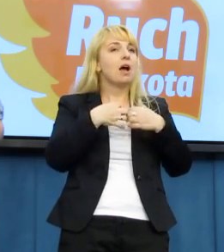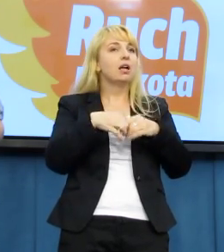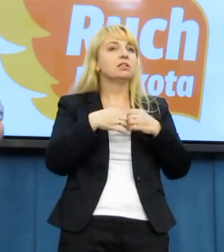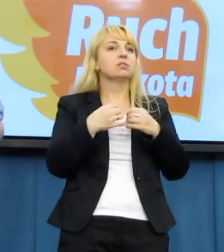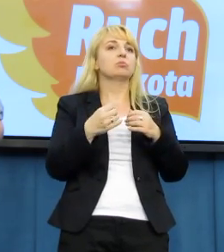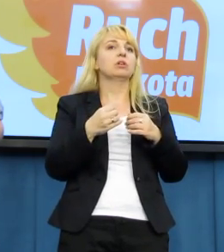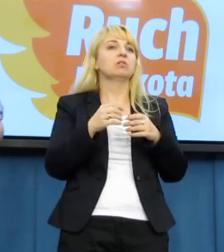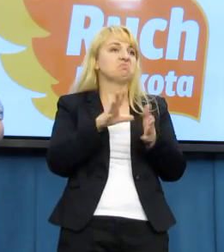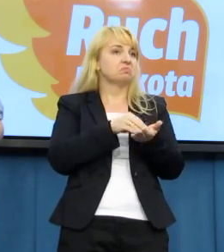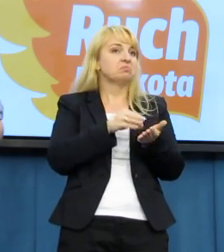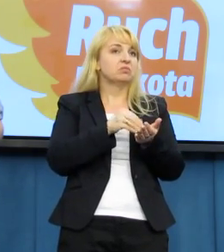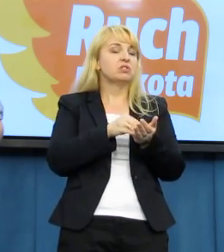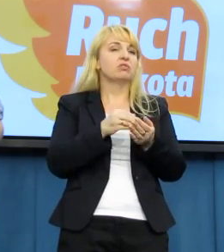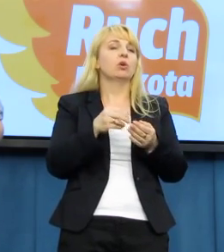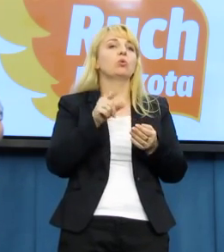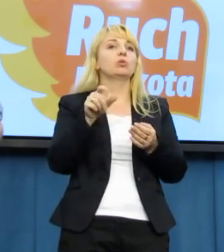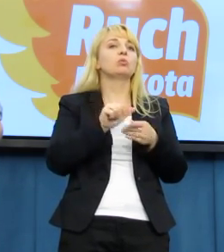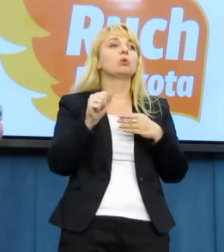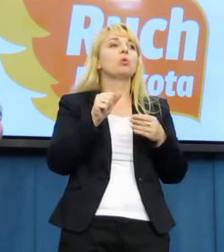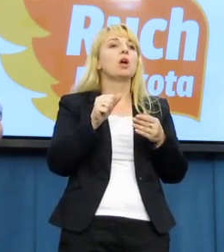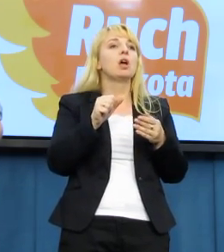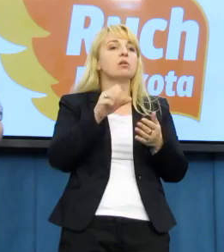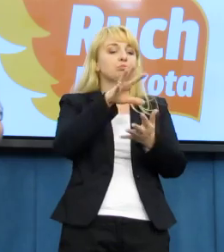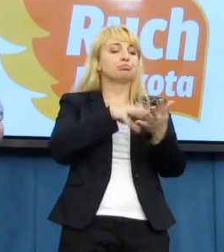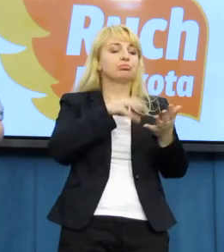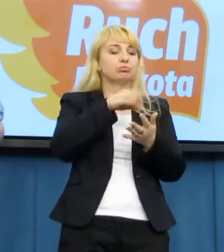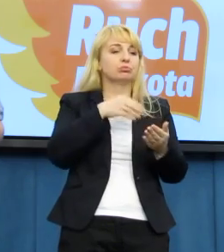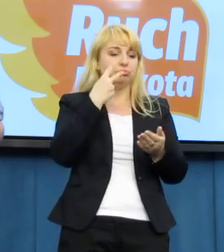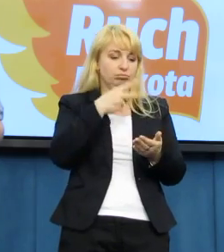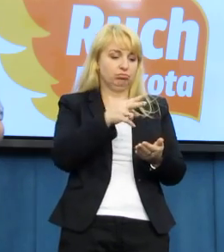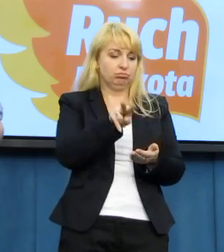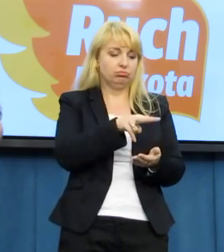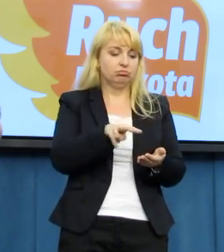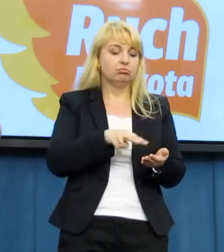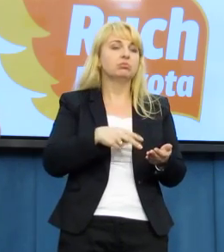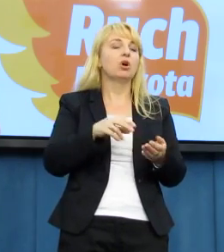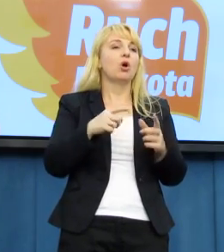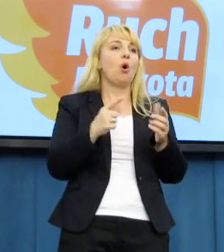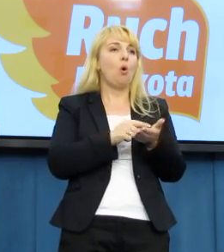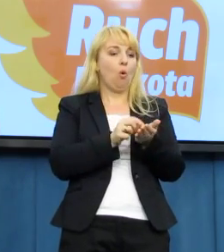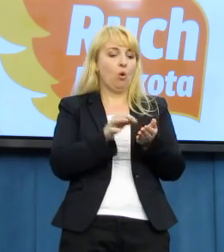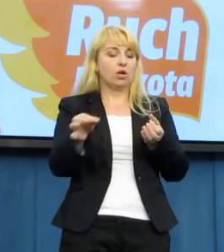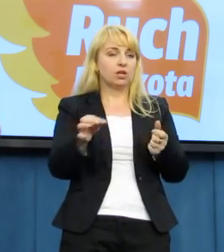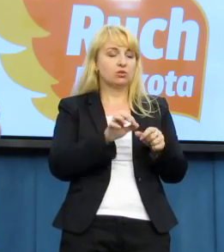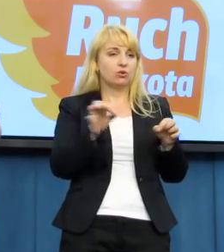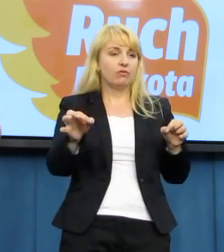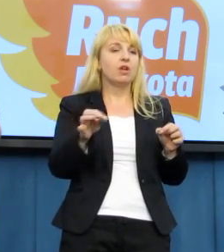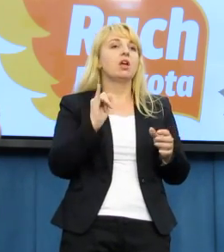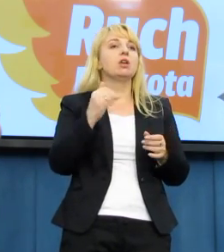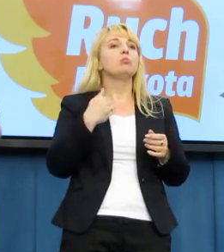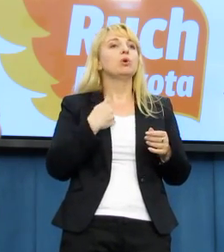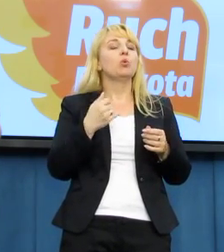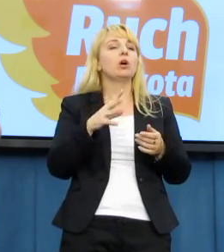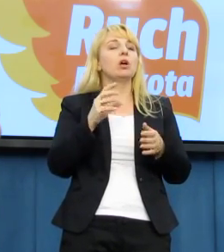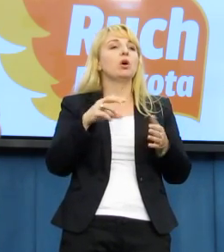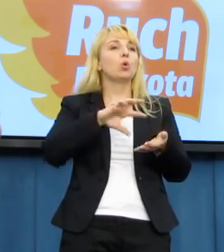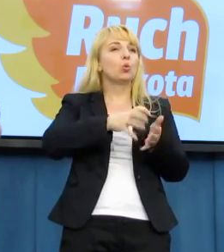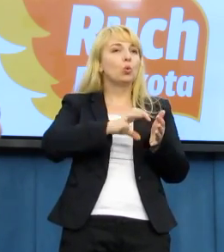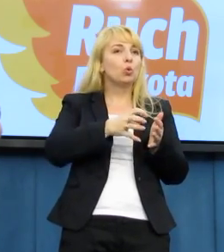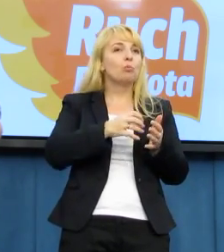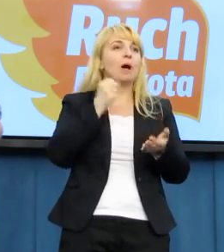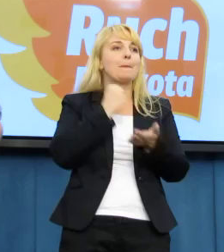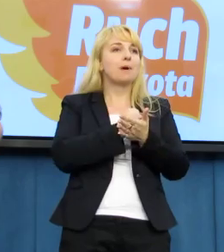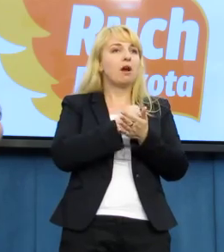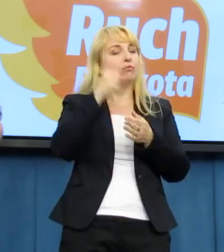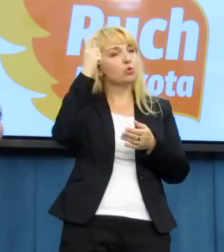Uniwersalnego Przeglądu Okresowego to jest Grupa Robocza Rady Praw Człowieka ONZ. To ważna informacja i myślę,